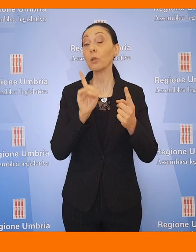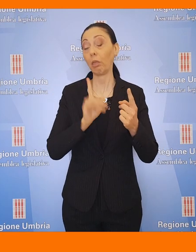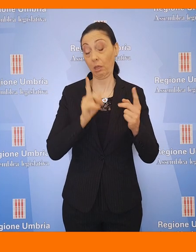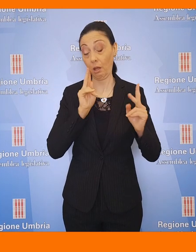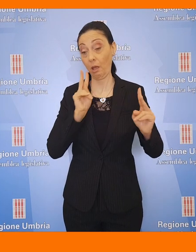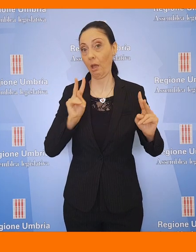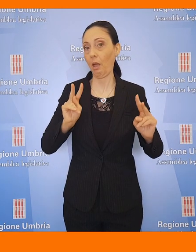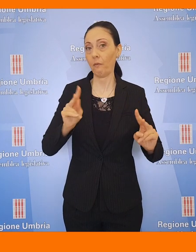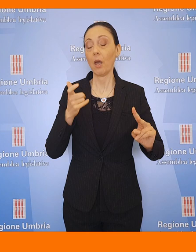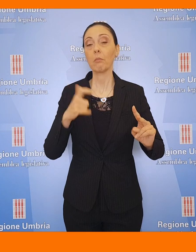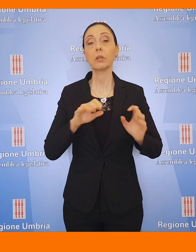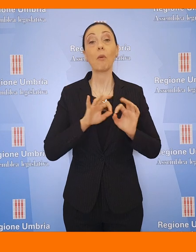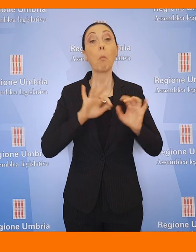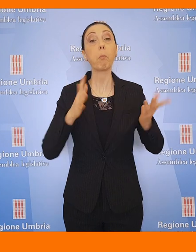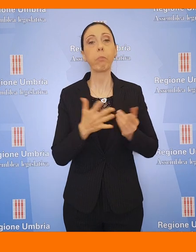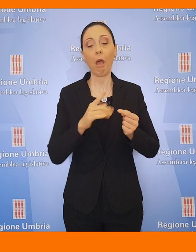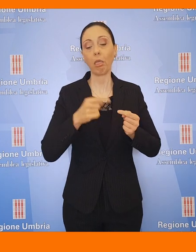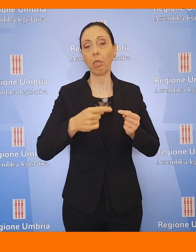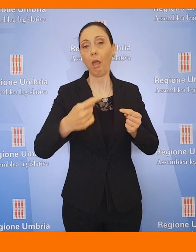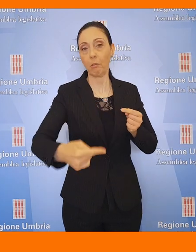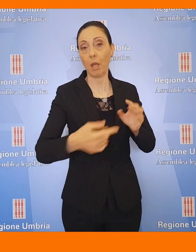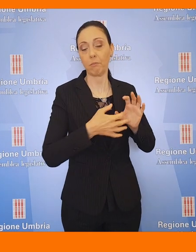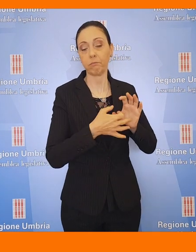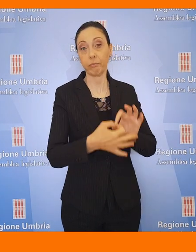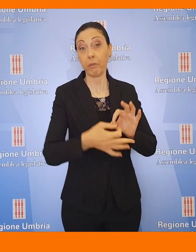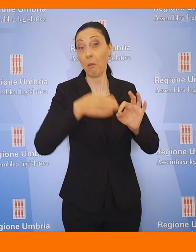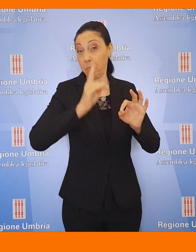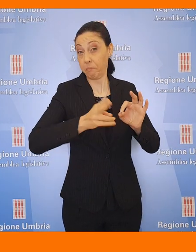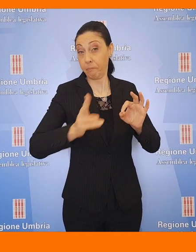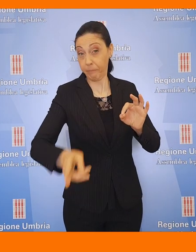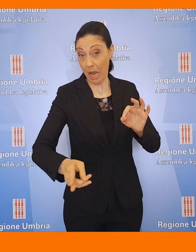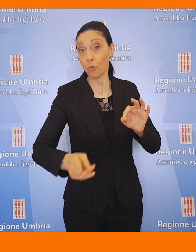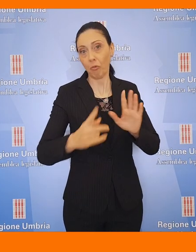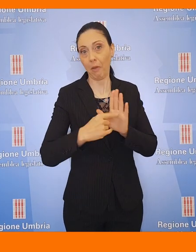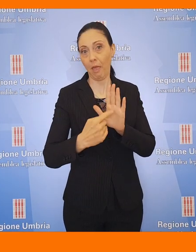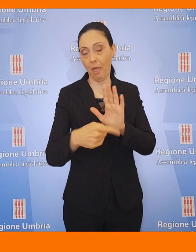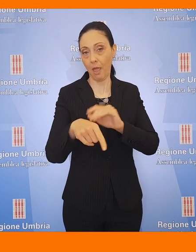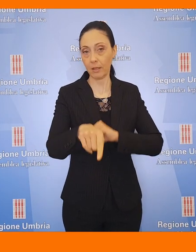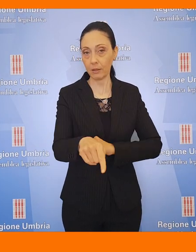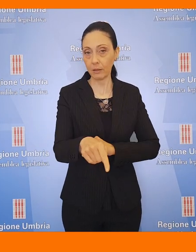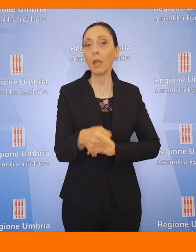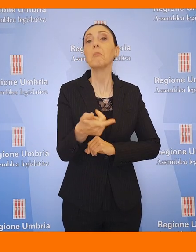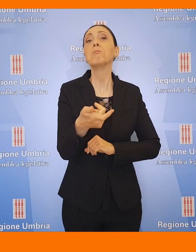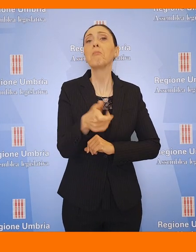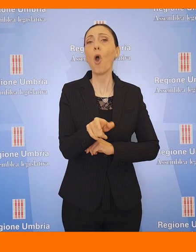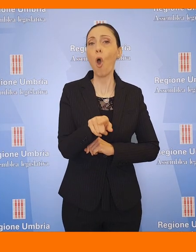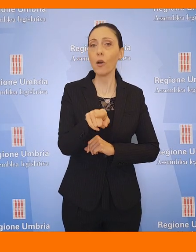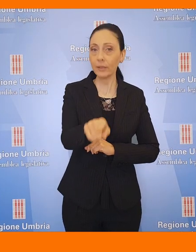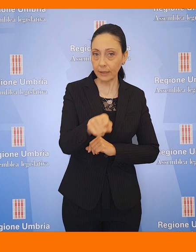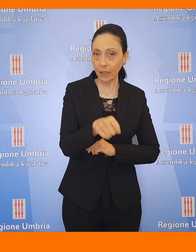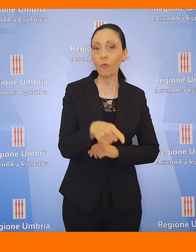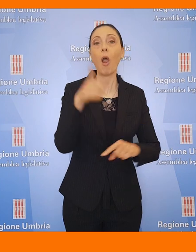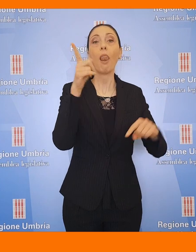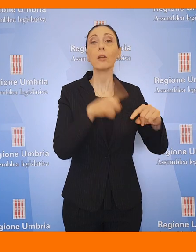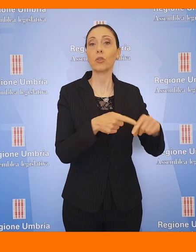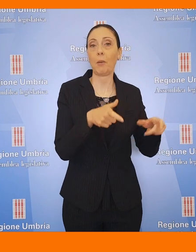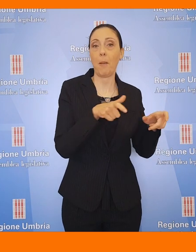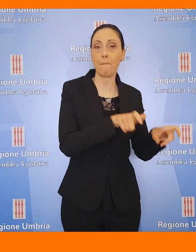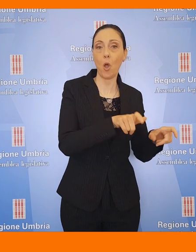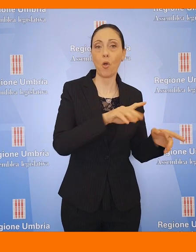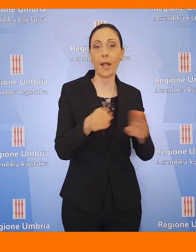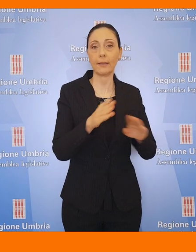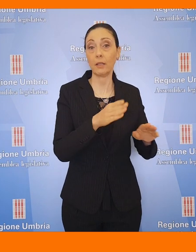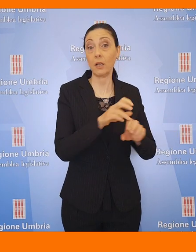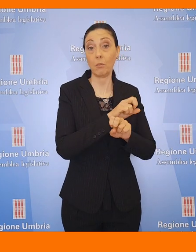sotto controllo perché gli effetti della pandemia saranno maggiori e più evidenti tra qualche mese, quando verrà meno il blocco dei licenziamenti,